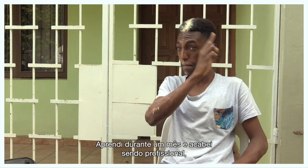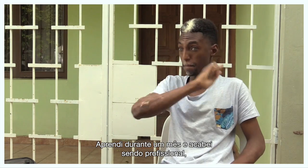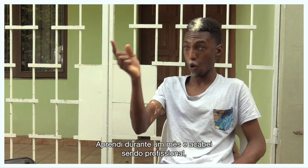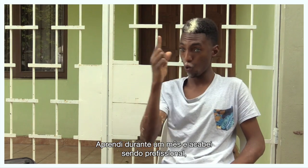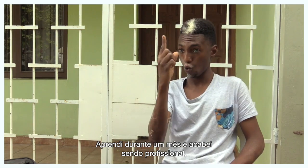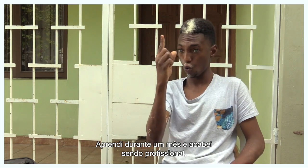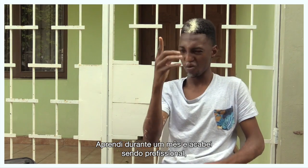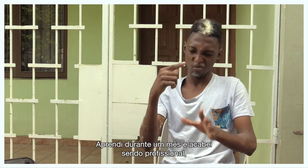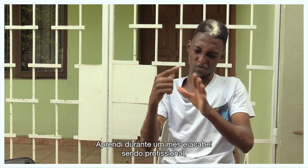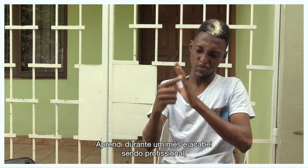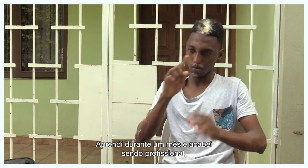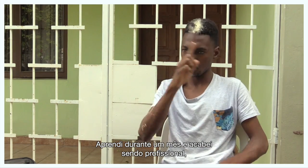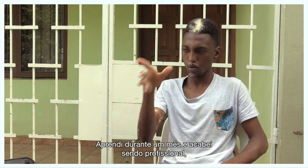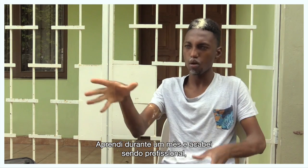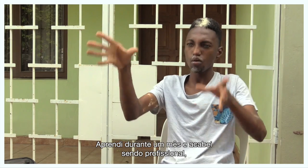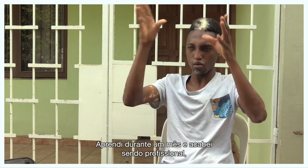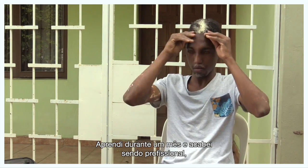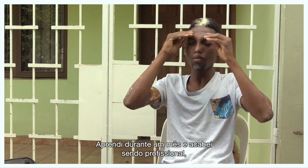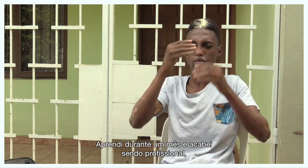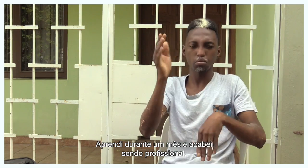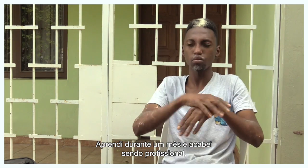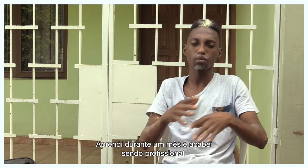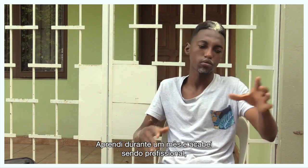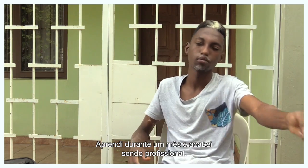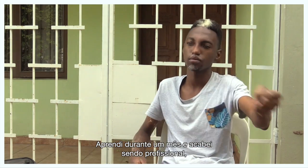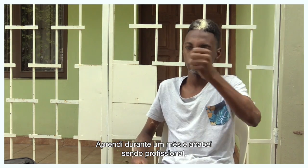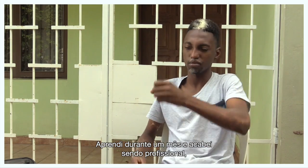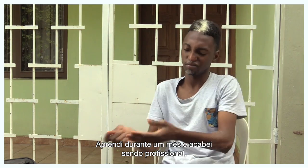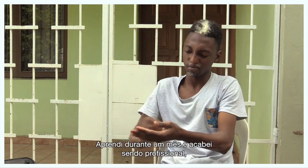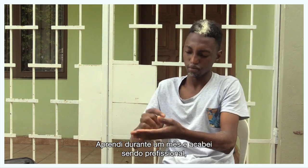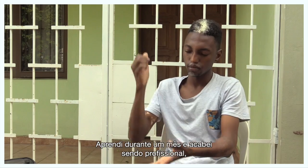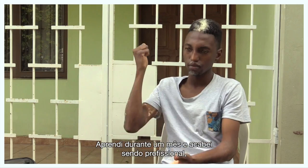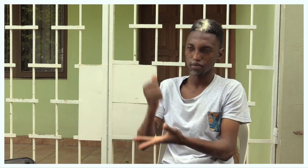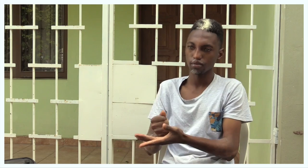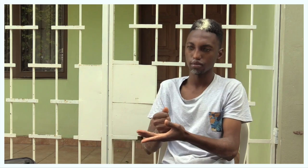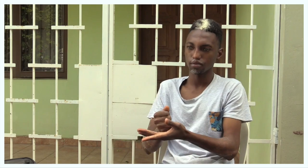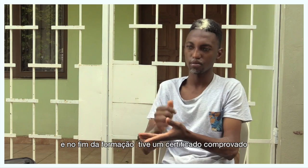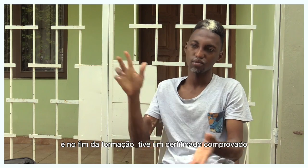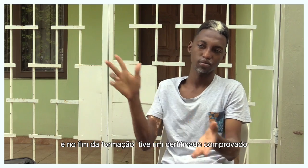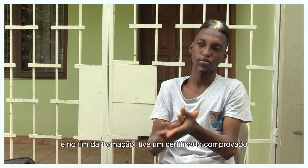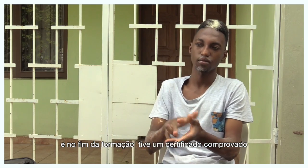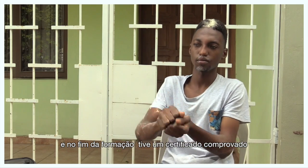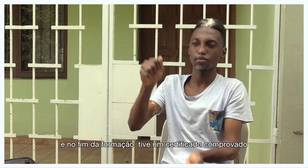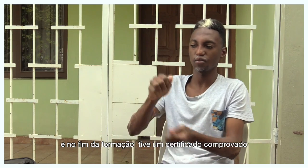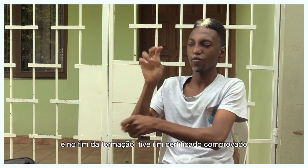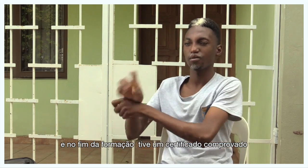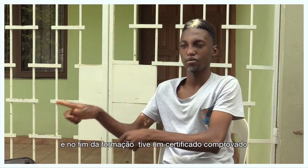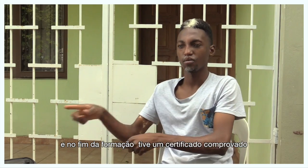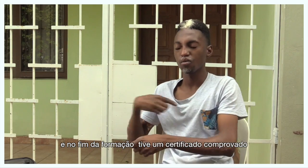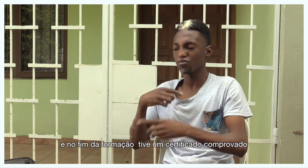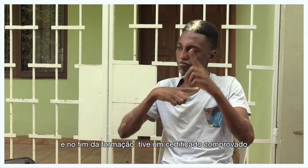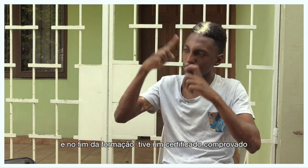E fui aprendendo durante o mês. Eu aprendi, acabei sendo profissional e a pessoa deu lá um